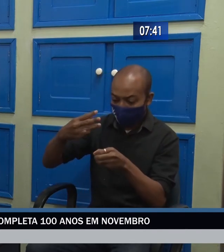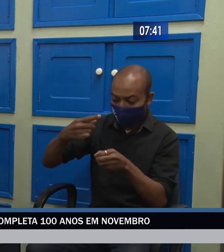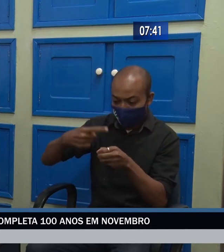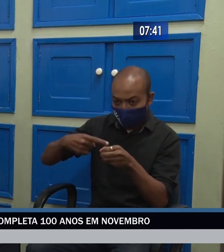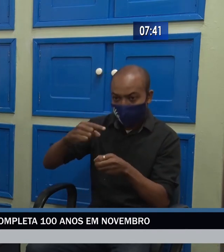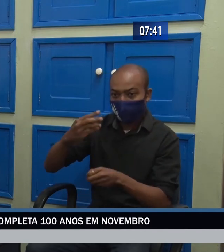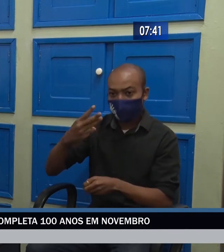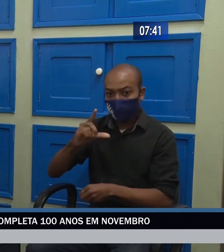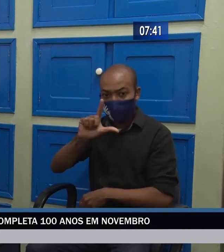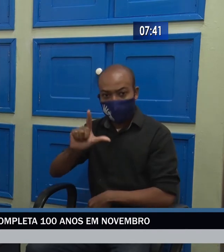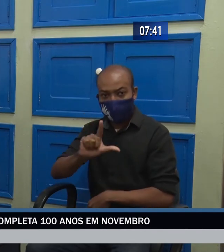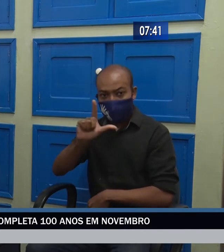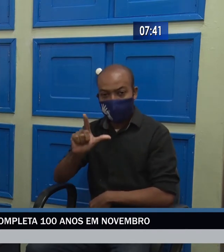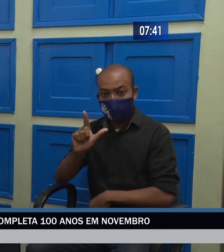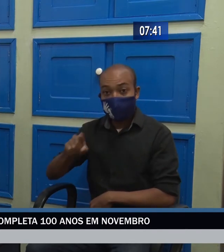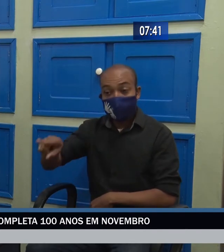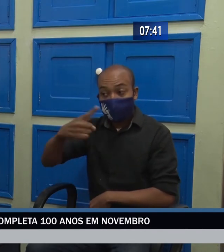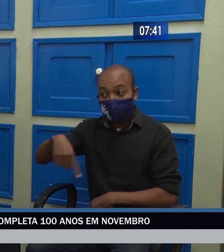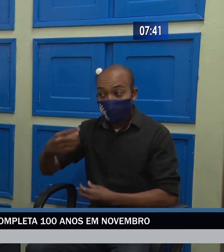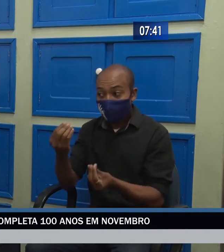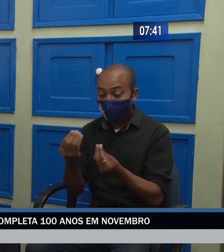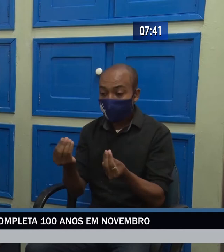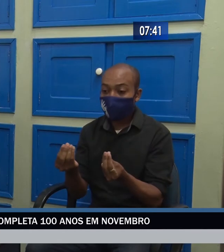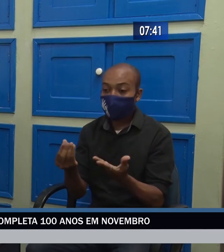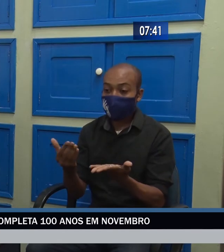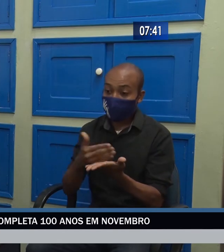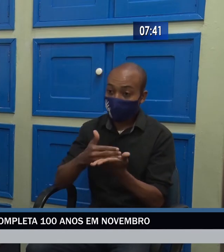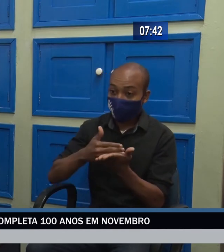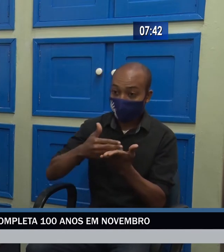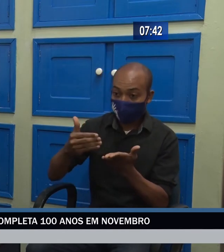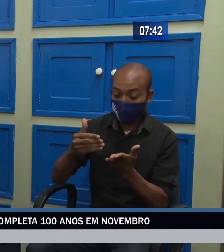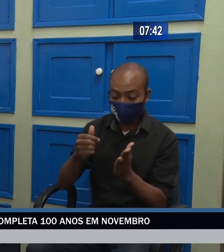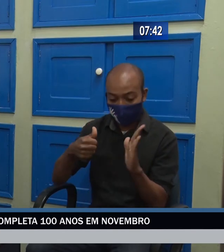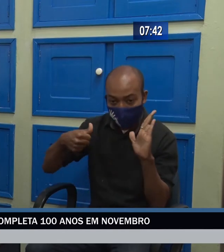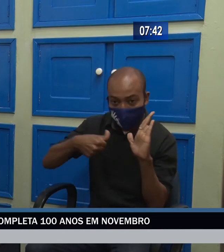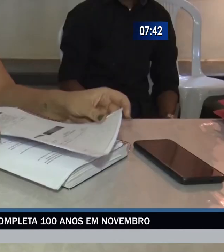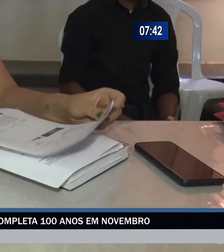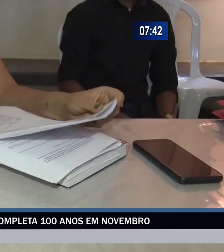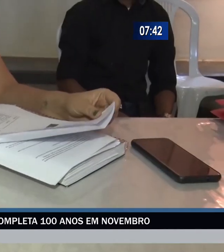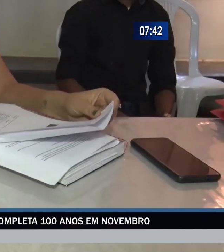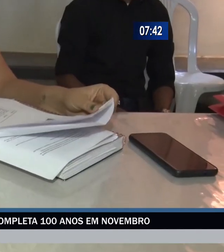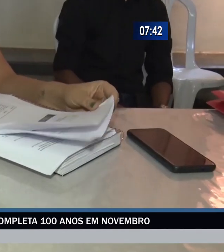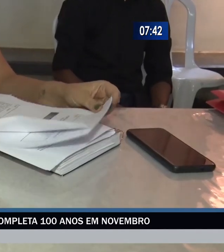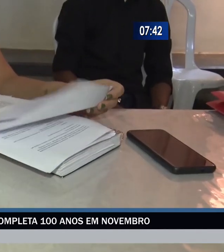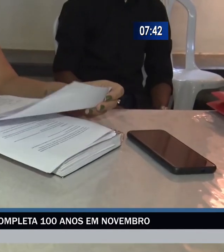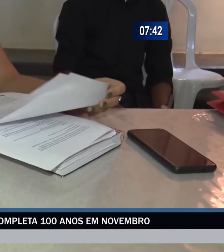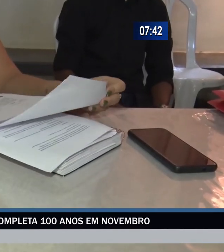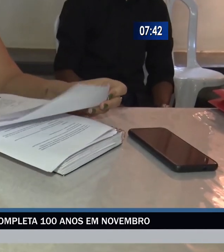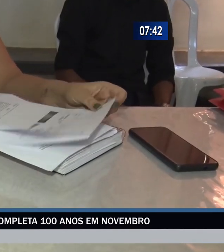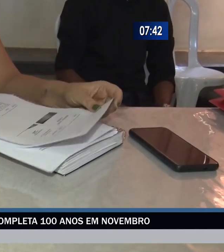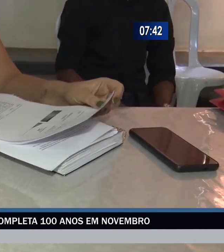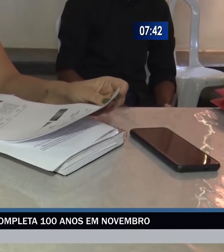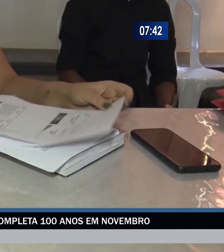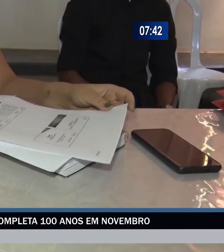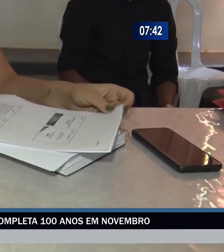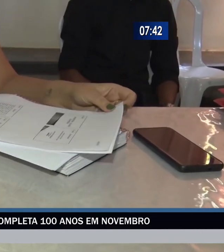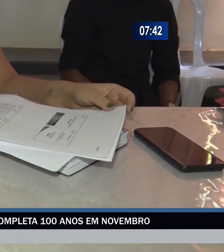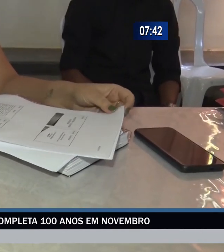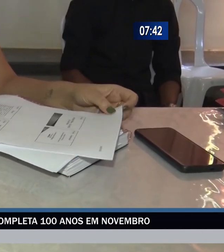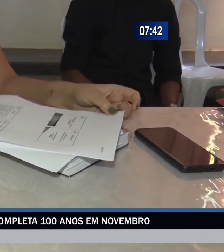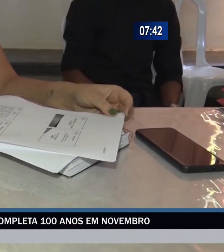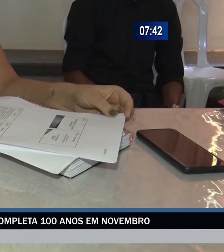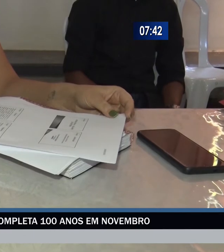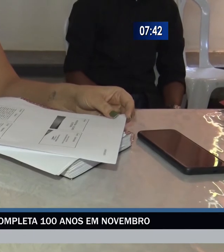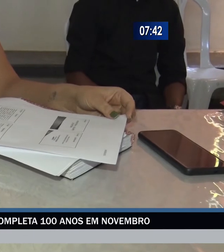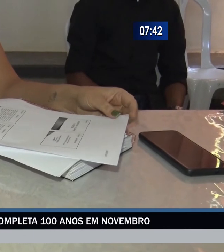inicialmente nós fizemos um selo comemorativo, que já está sendo utilizado em todos os documentos, atividades e avaliações